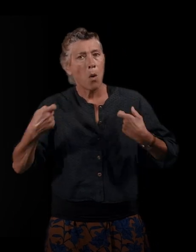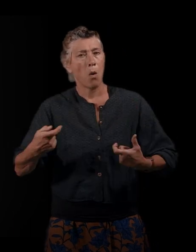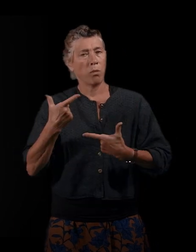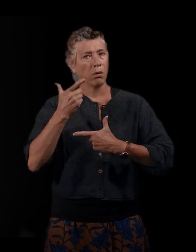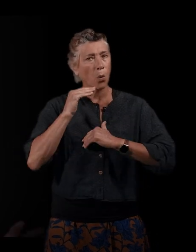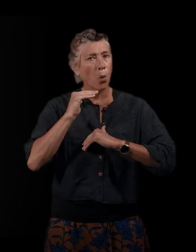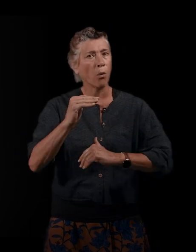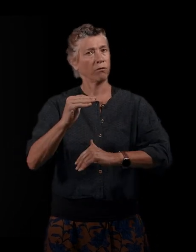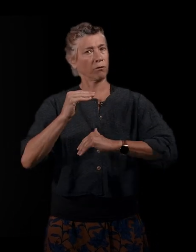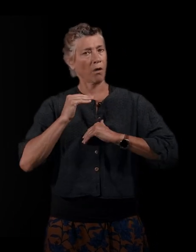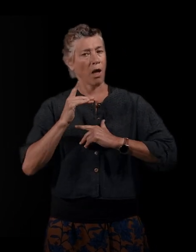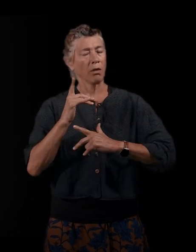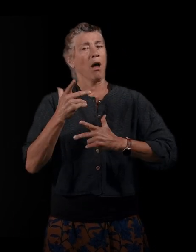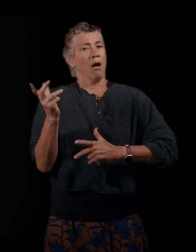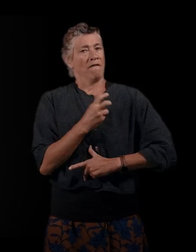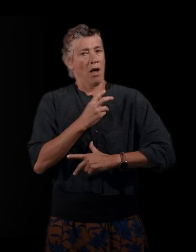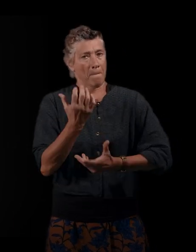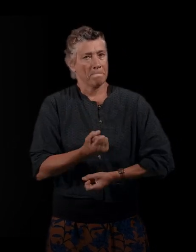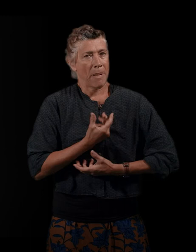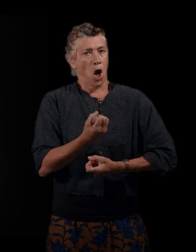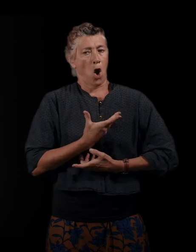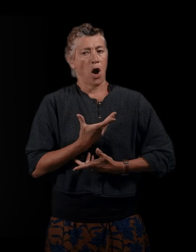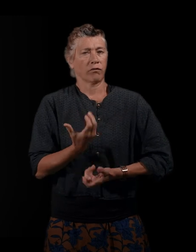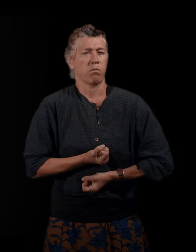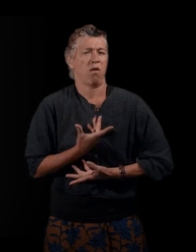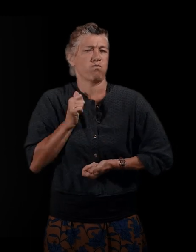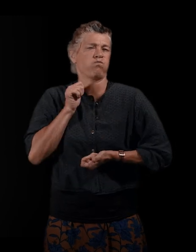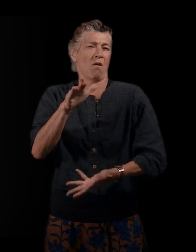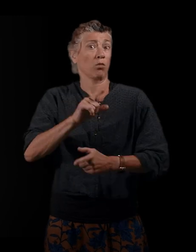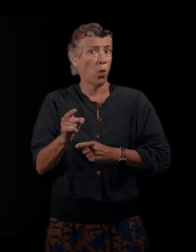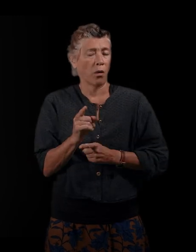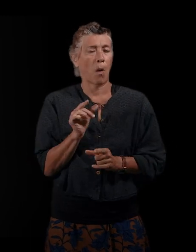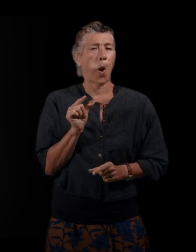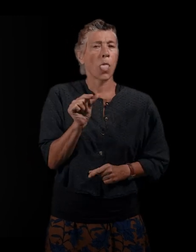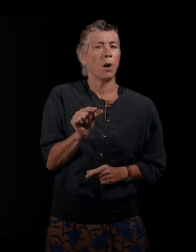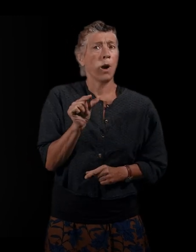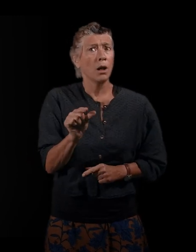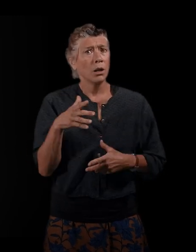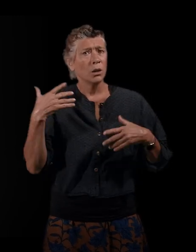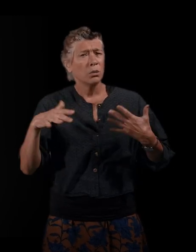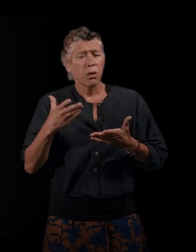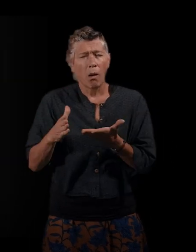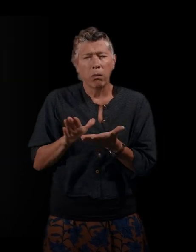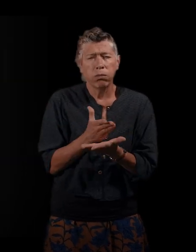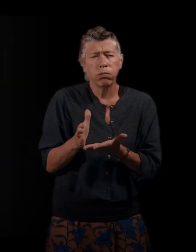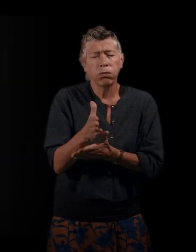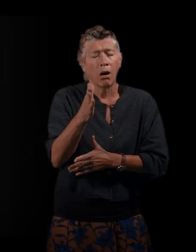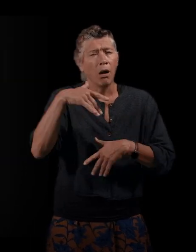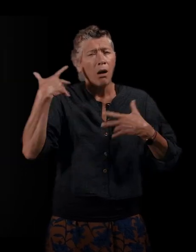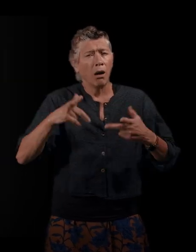qui, parfois, est fragmentée. C'est des femmes qui ont du mal à dire. Elles ont traversé des épreuves monumentales qu'on a beaucoup de mal